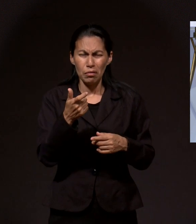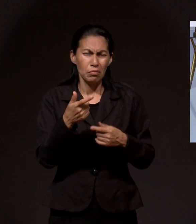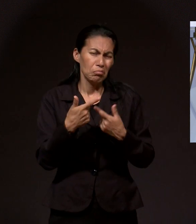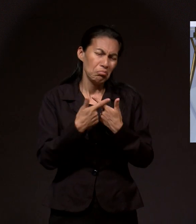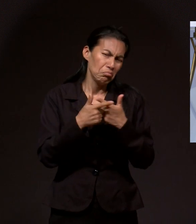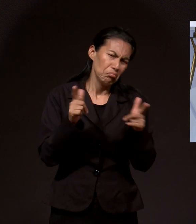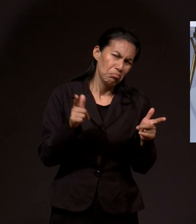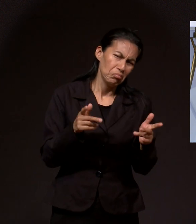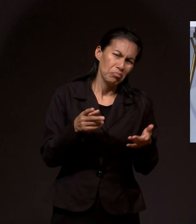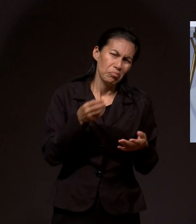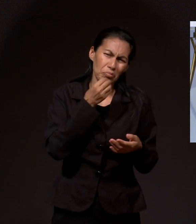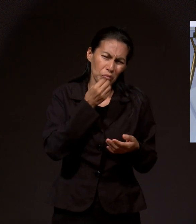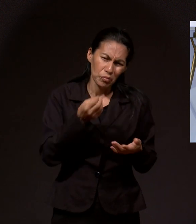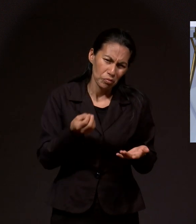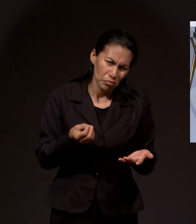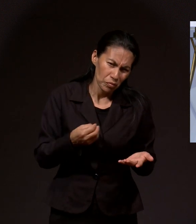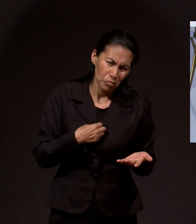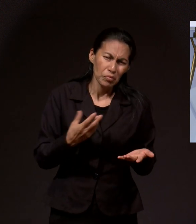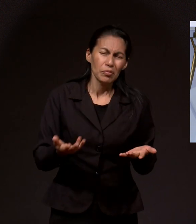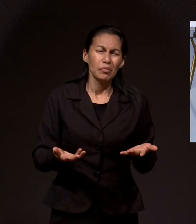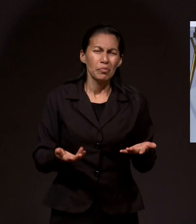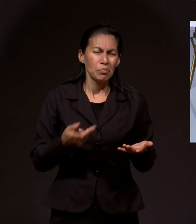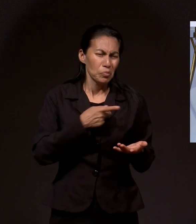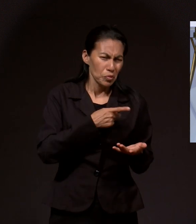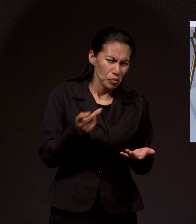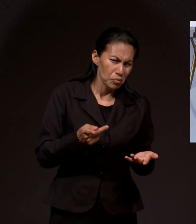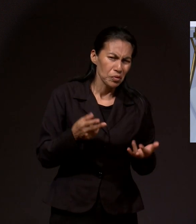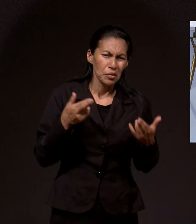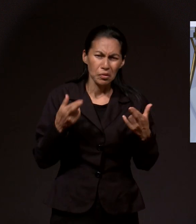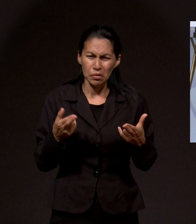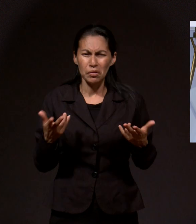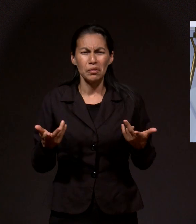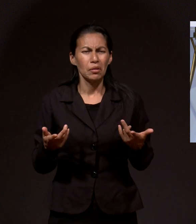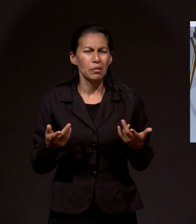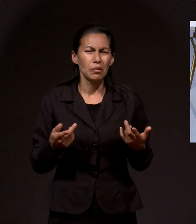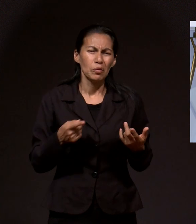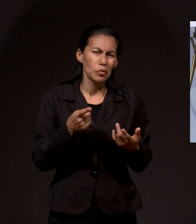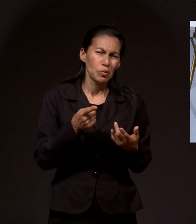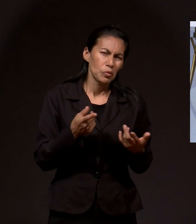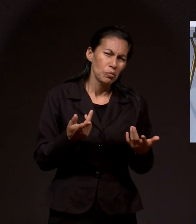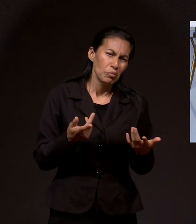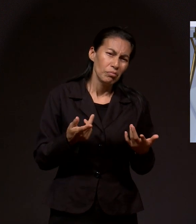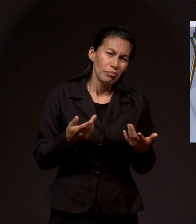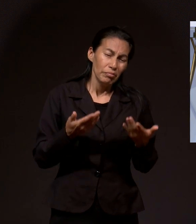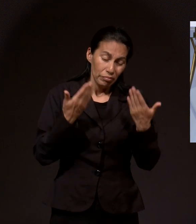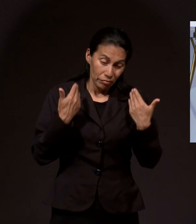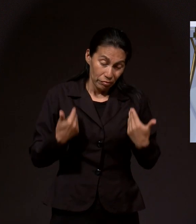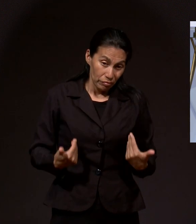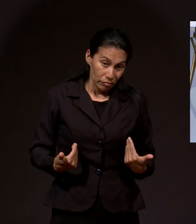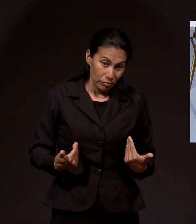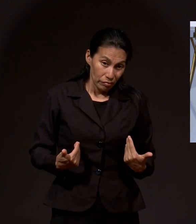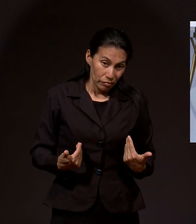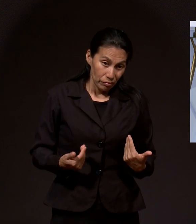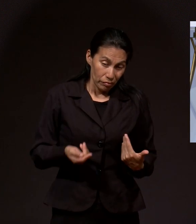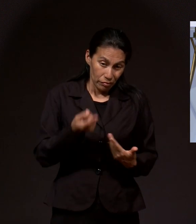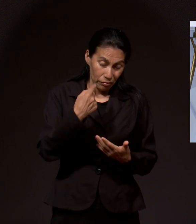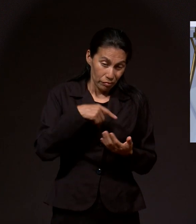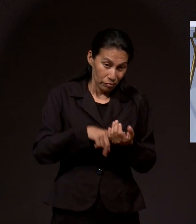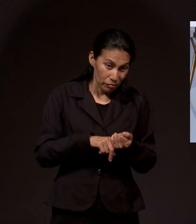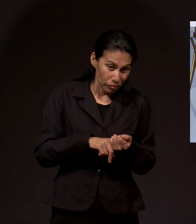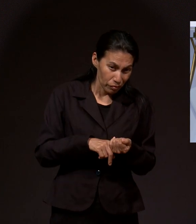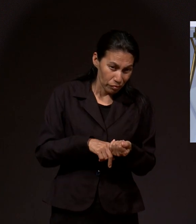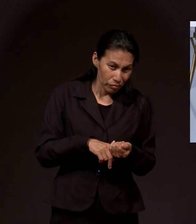económica, tu posición social, inclusive tu estatus moral.